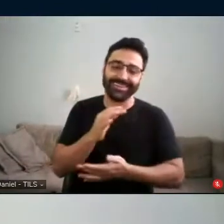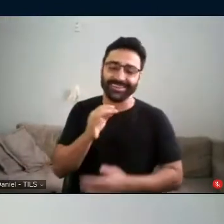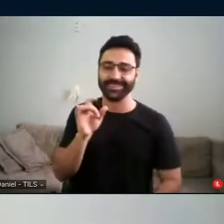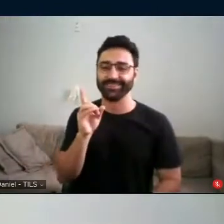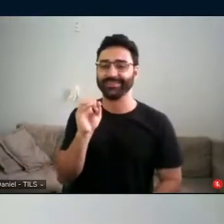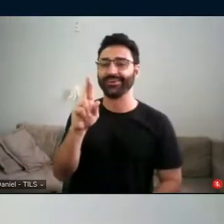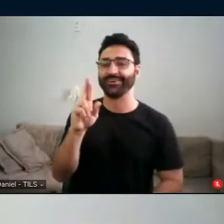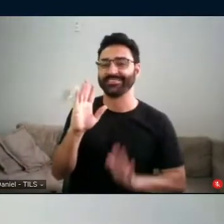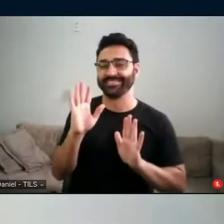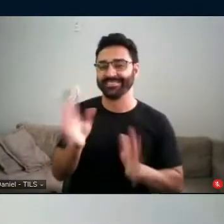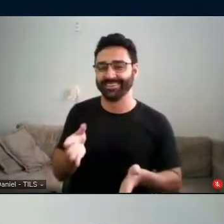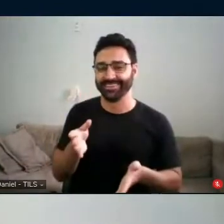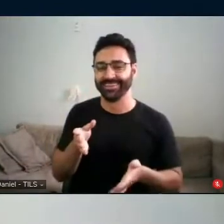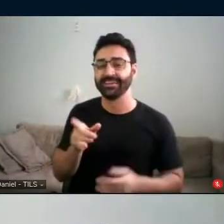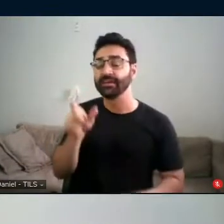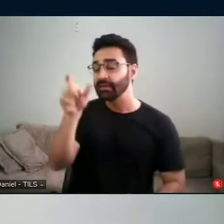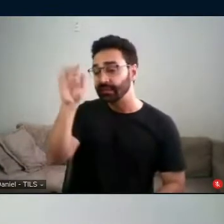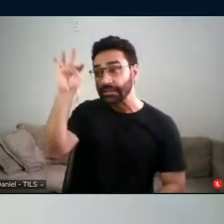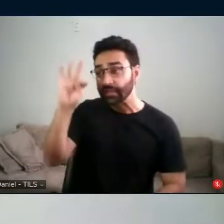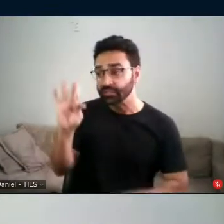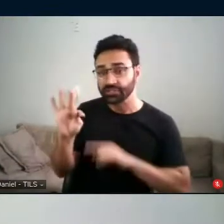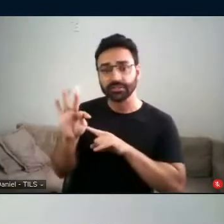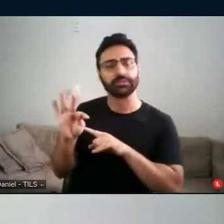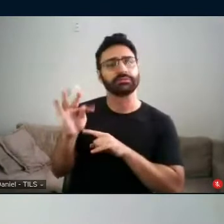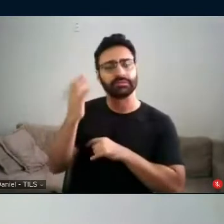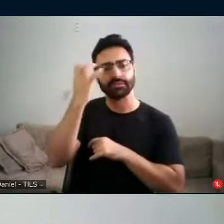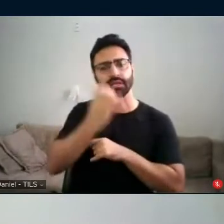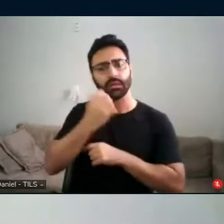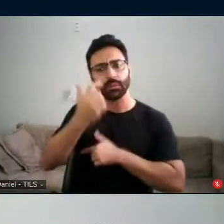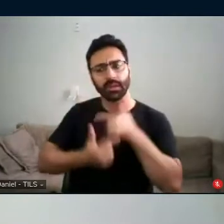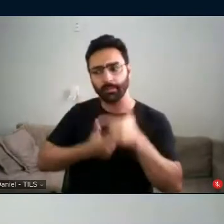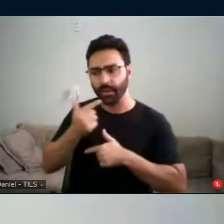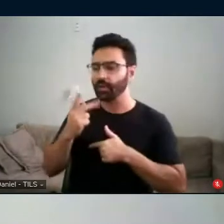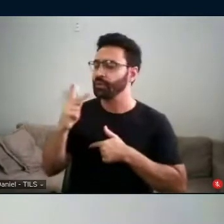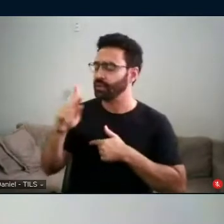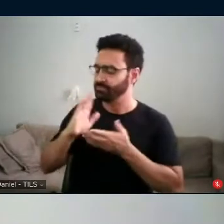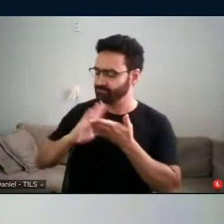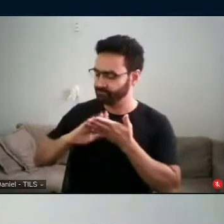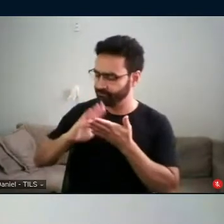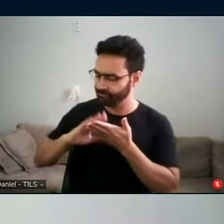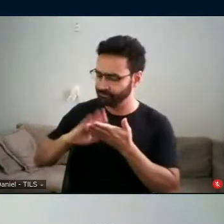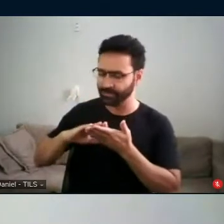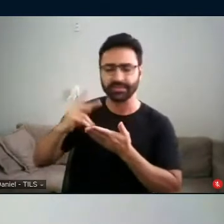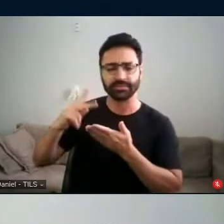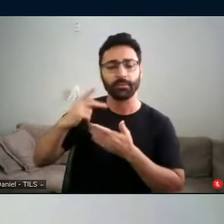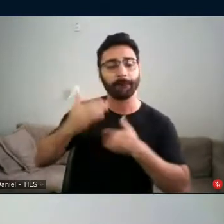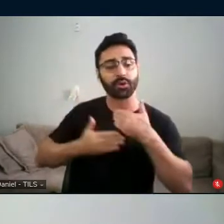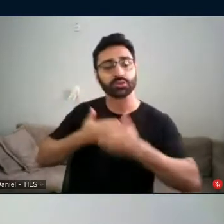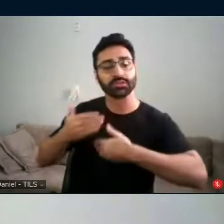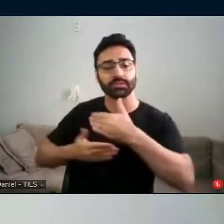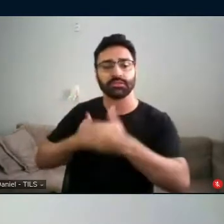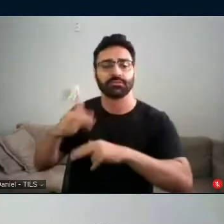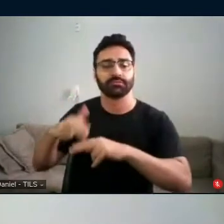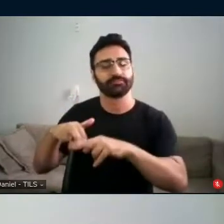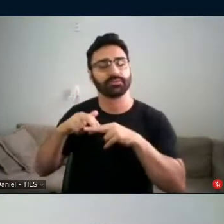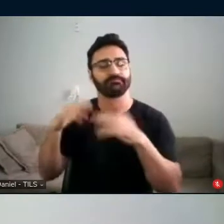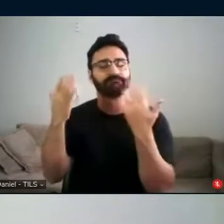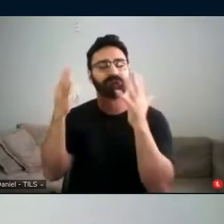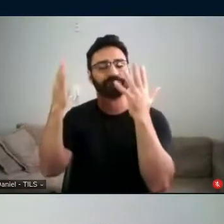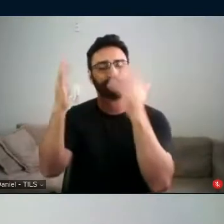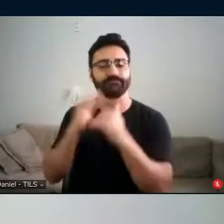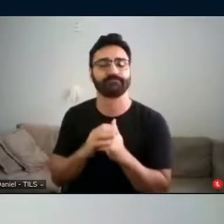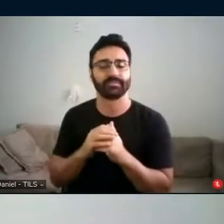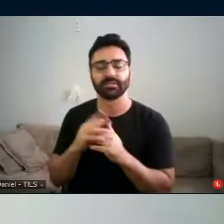por toda a seriedade do seu trabalho, por todo o seu processo, por toda a sua